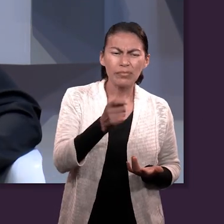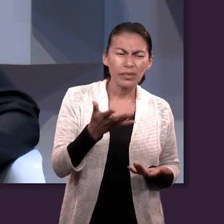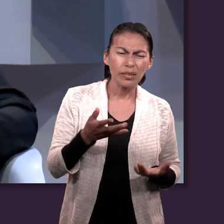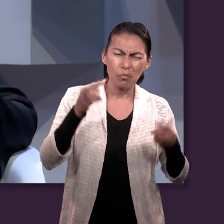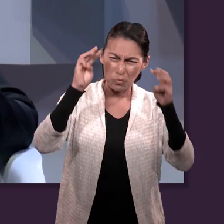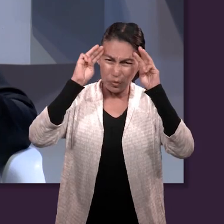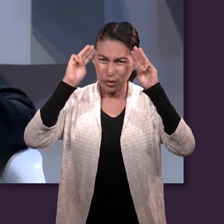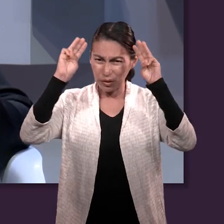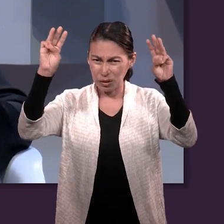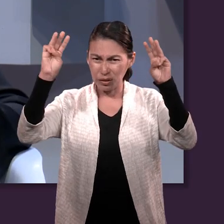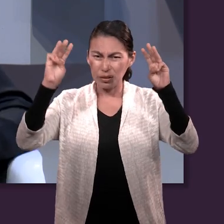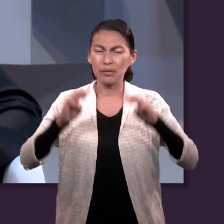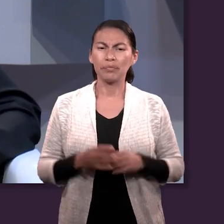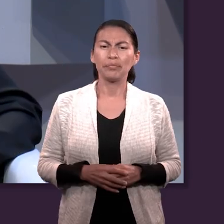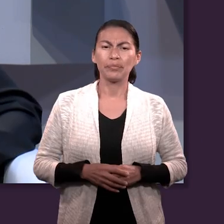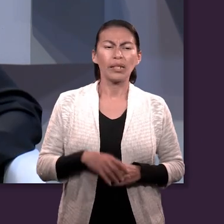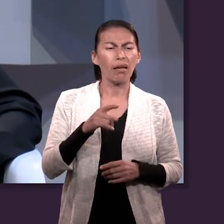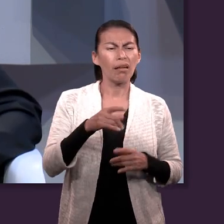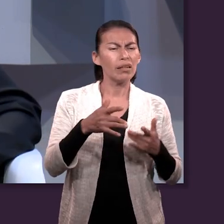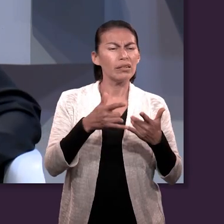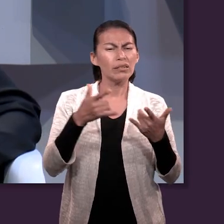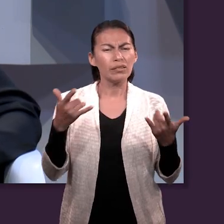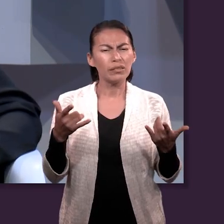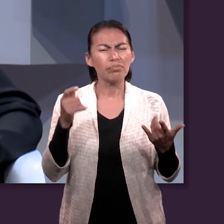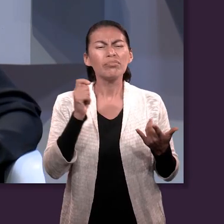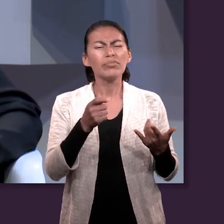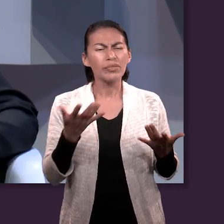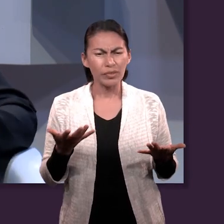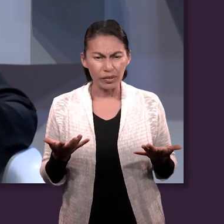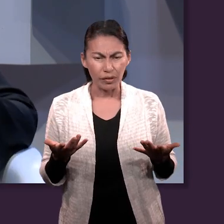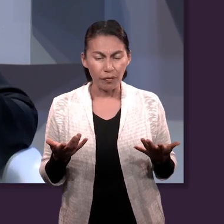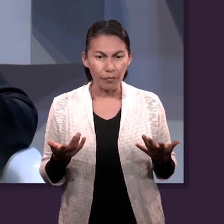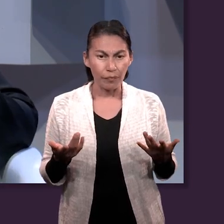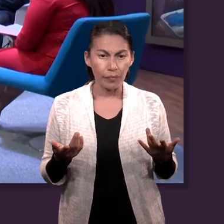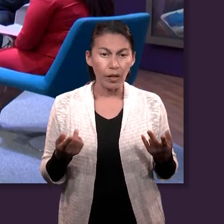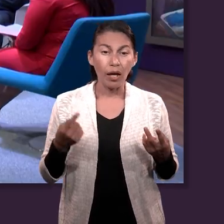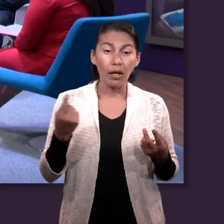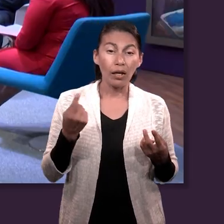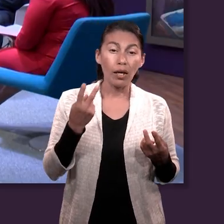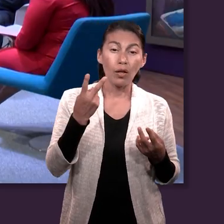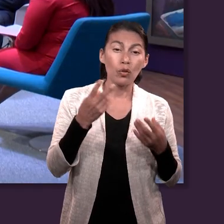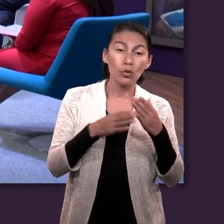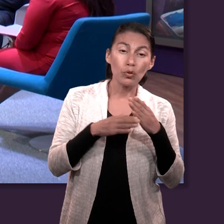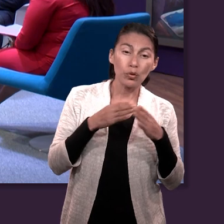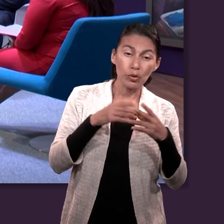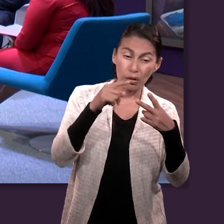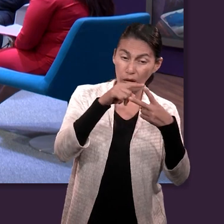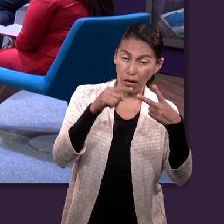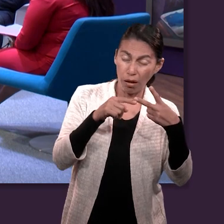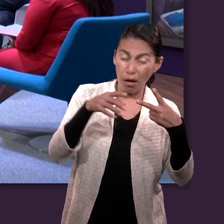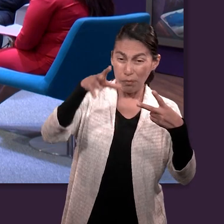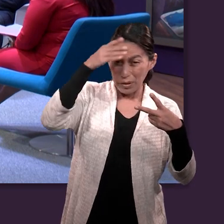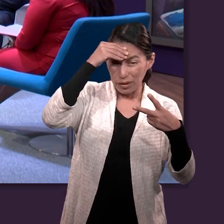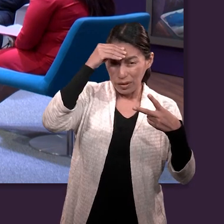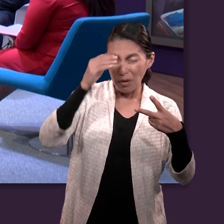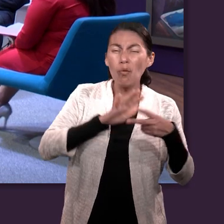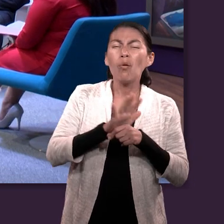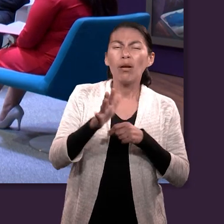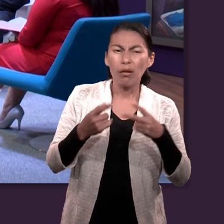¿qué papel tenía Moisés en esta historia? ¿Y cuáles son las dos lecciones importantes que nosotros podemos rescatar